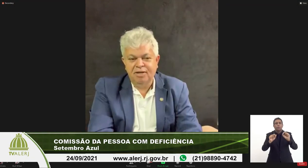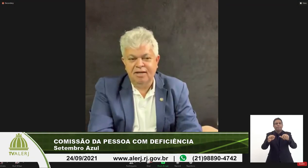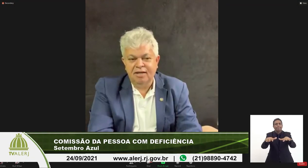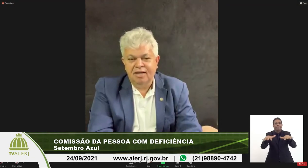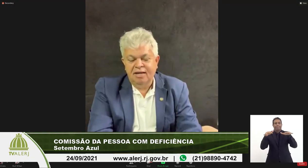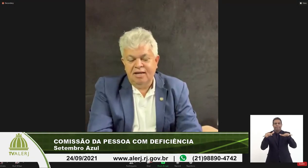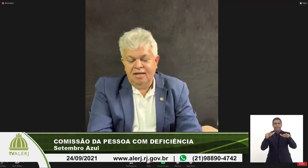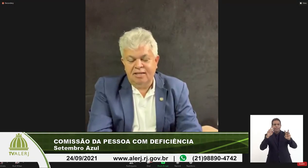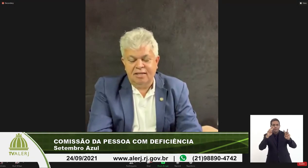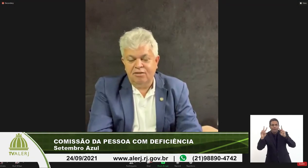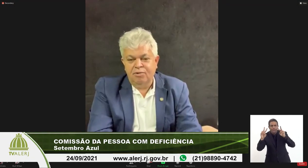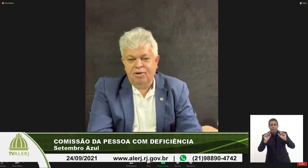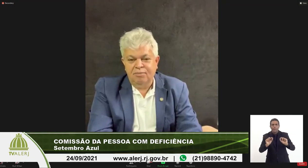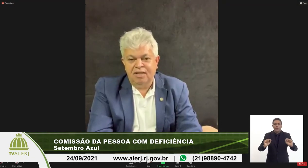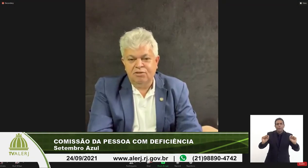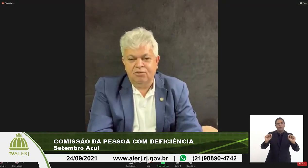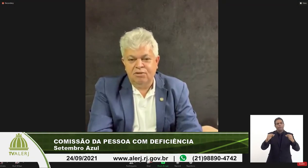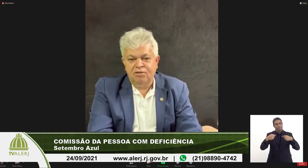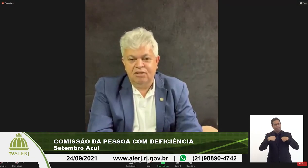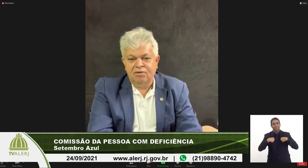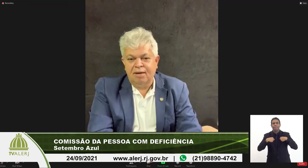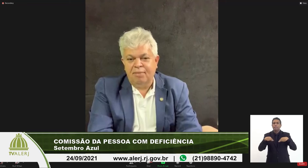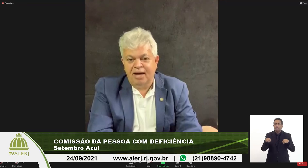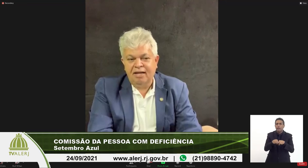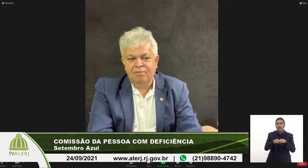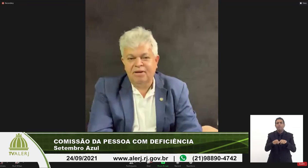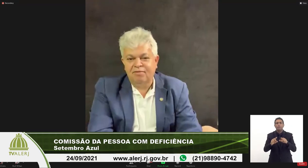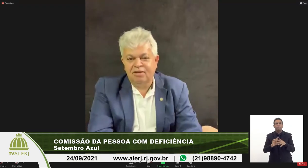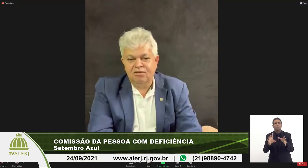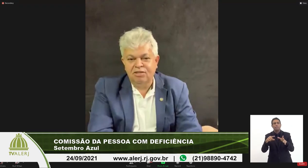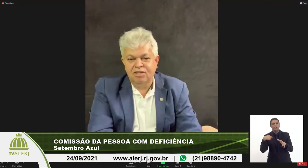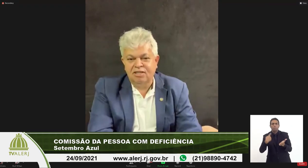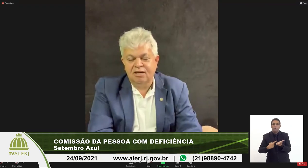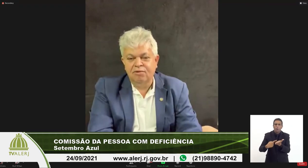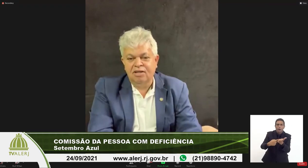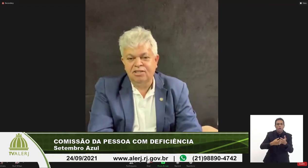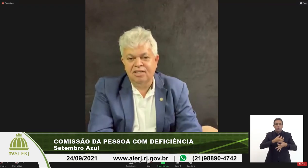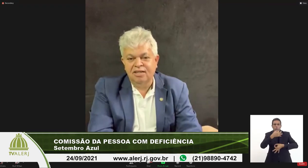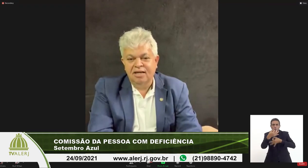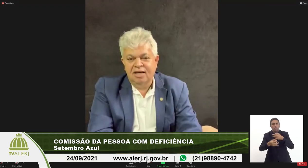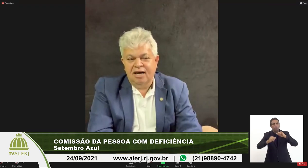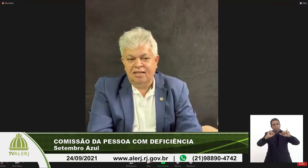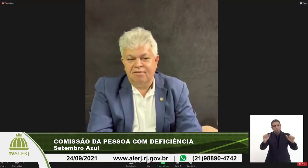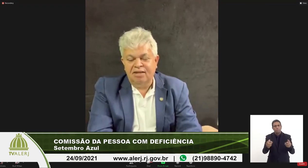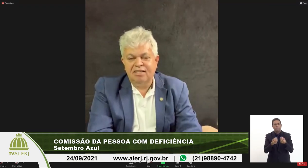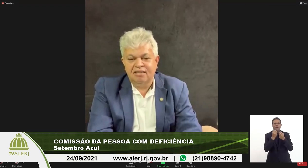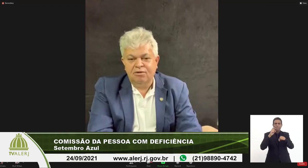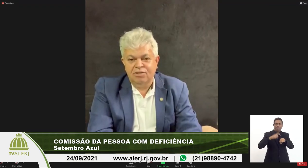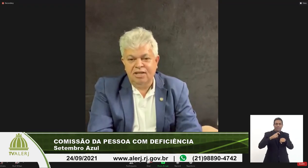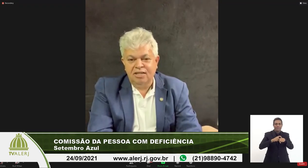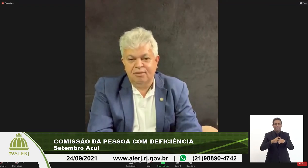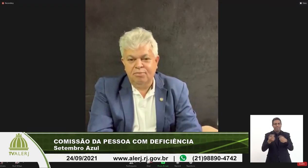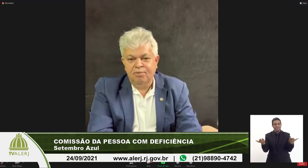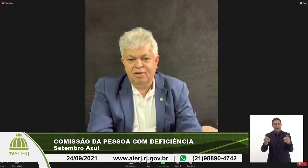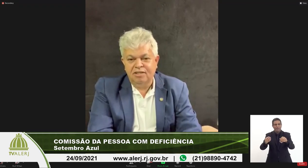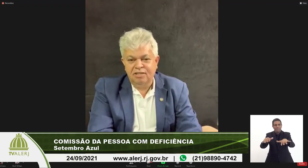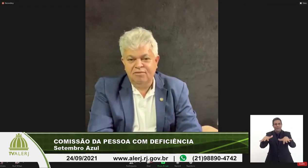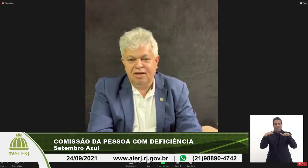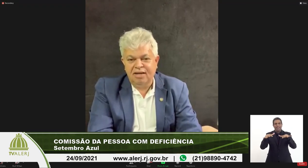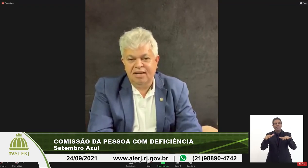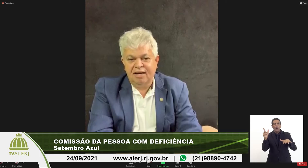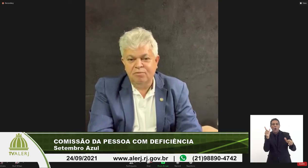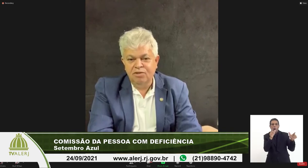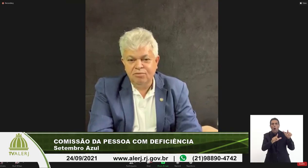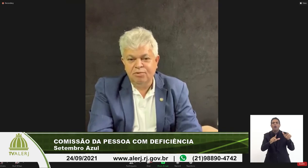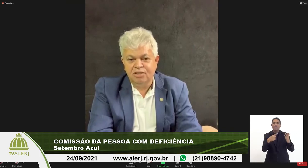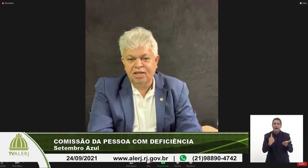pública tanto meu gabinete quanto o seu está aberto para levar sugestão eu acho que através dessa audiência pública a gente